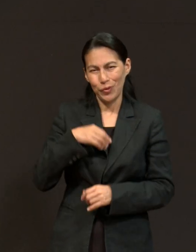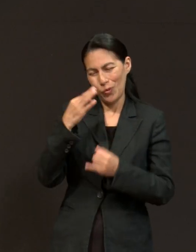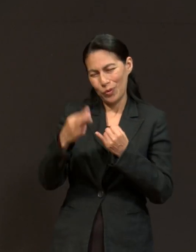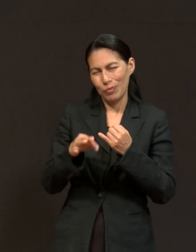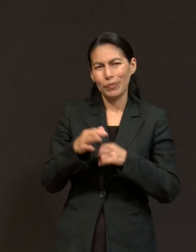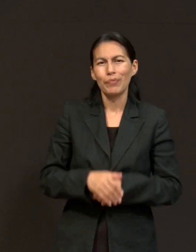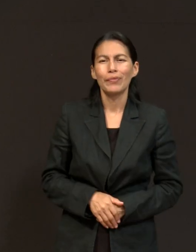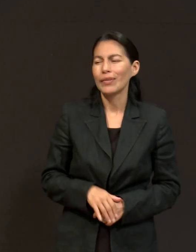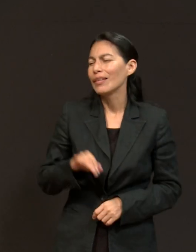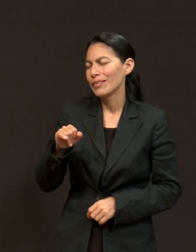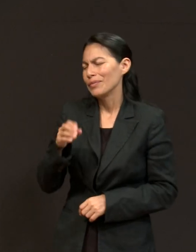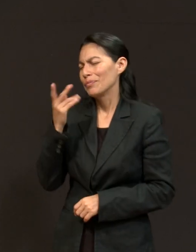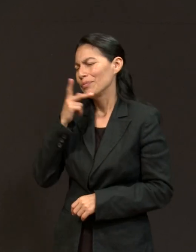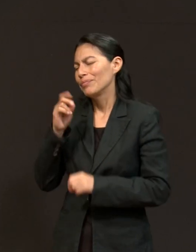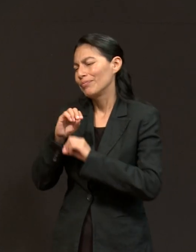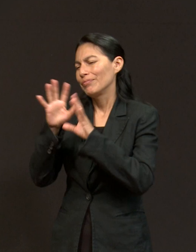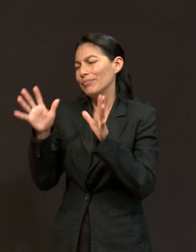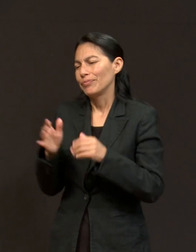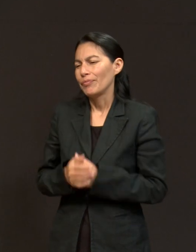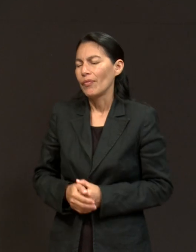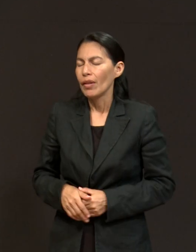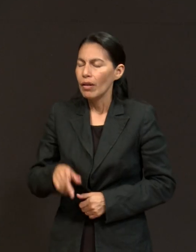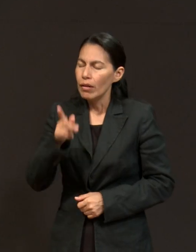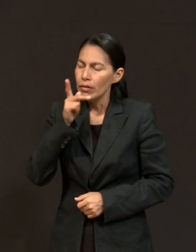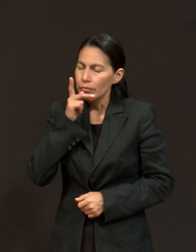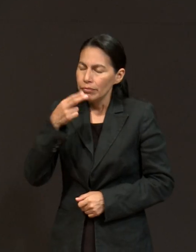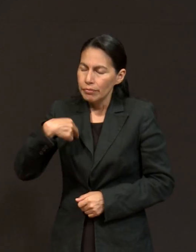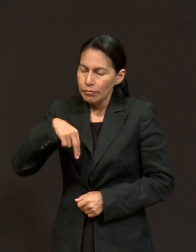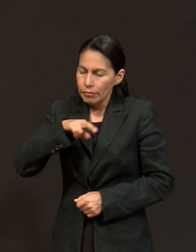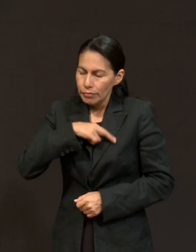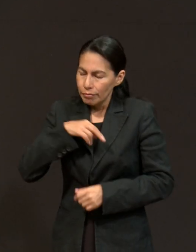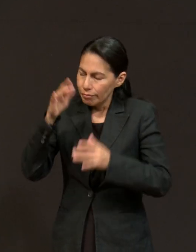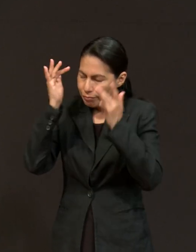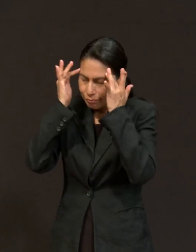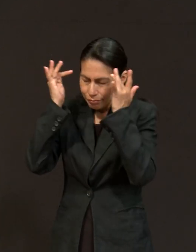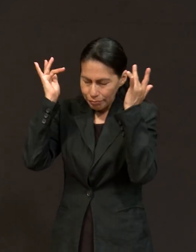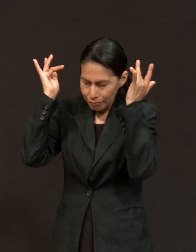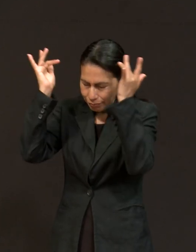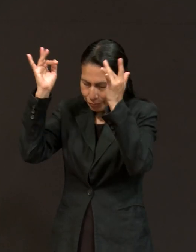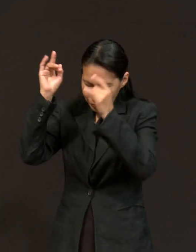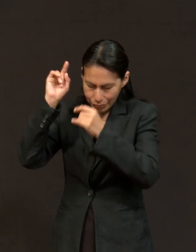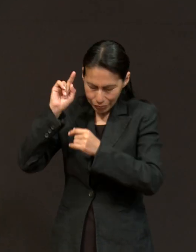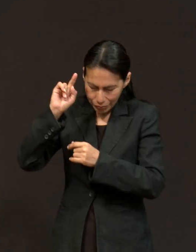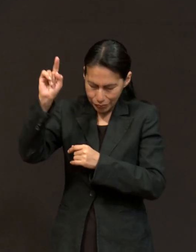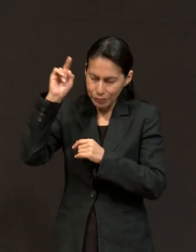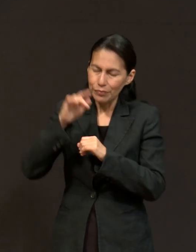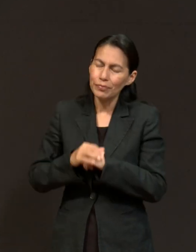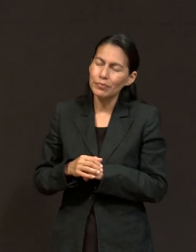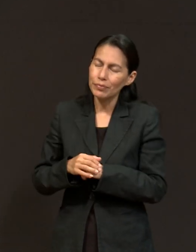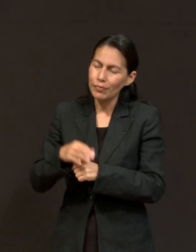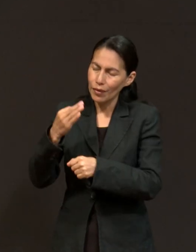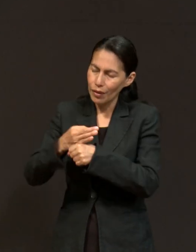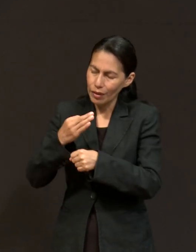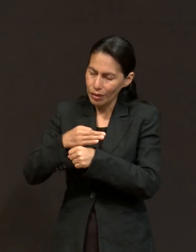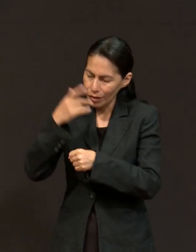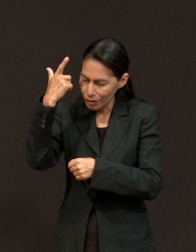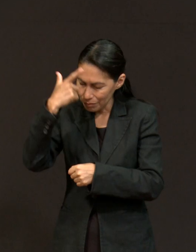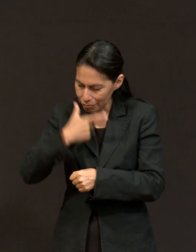Claro que sí, Pastor. Padre nuestro que estés en los cielos, santificado sea tu nombre. Señor, en esta hora de la noche te